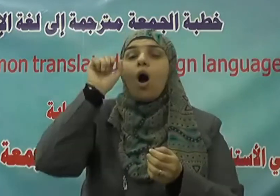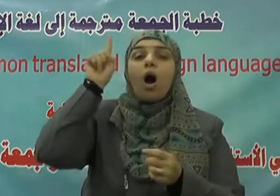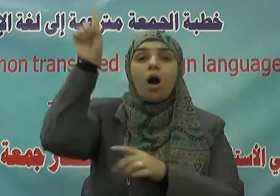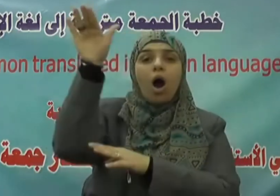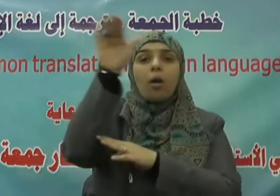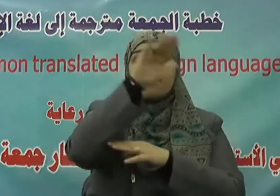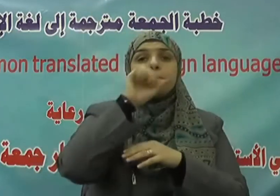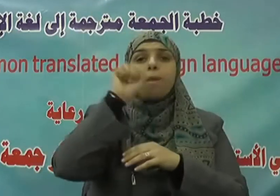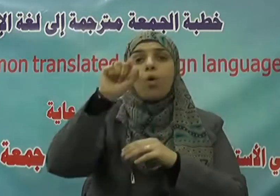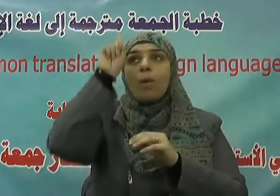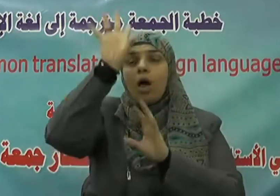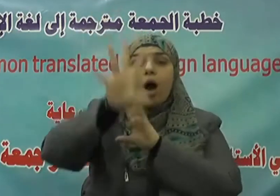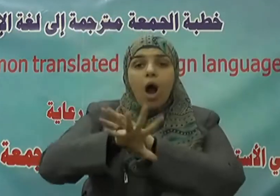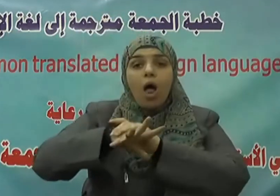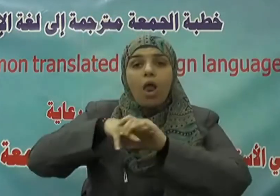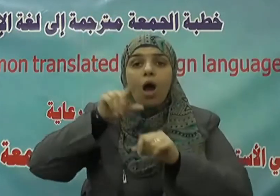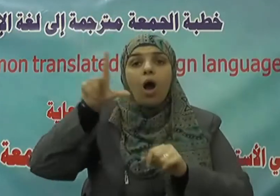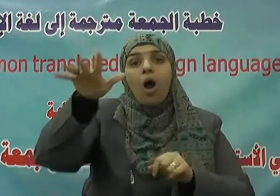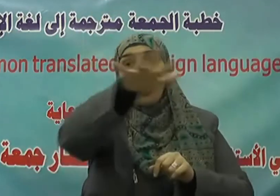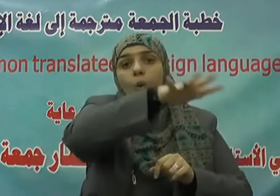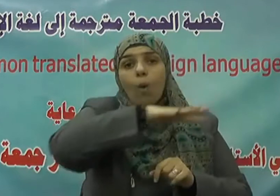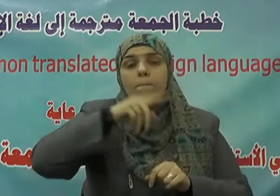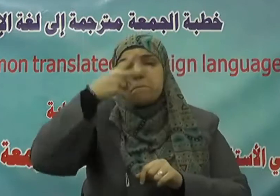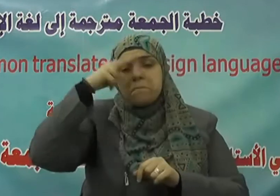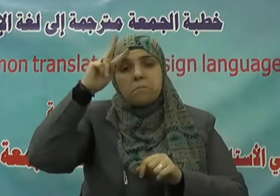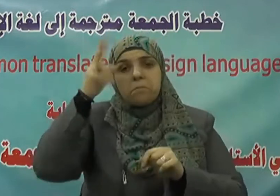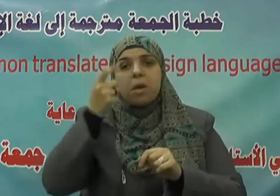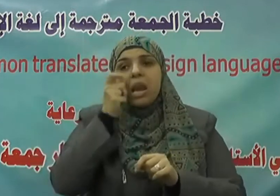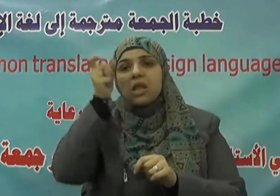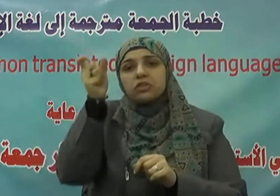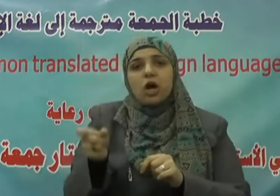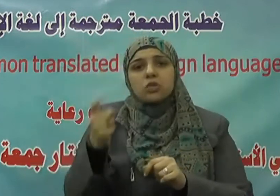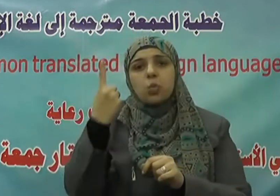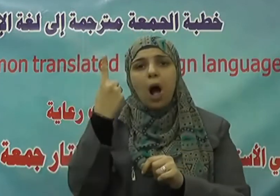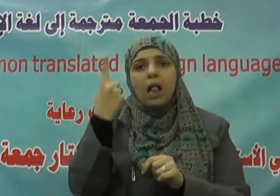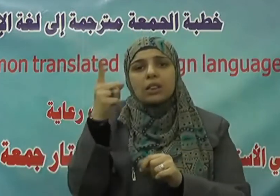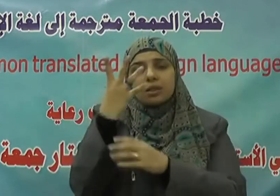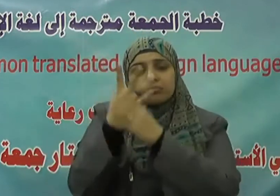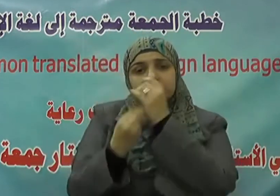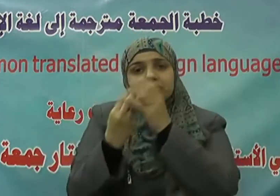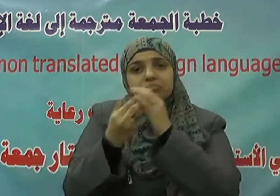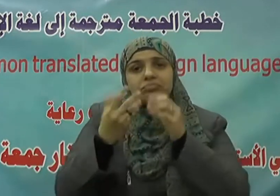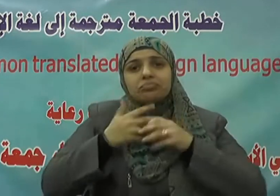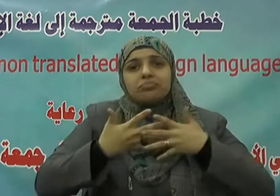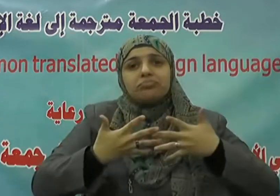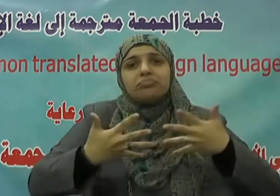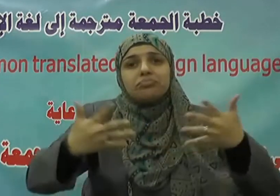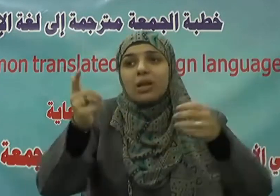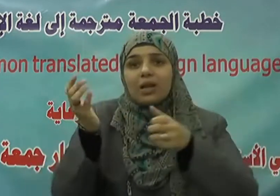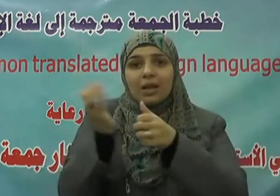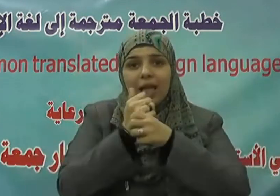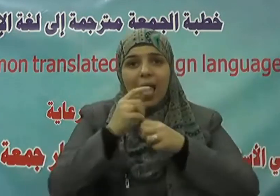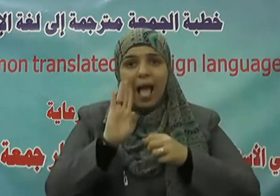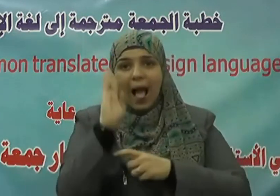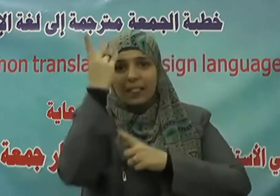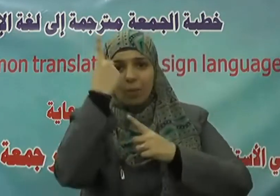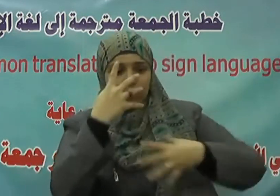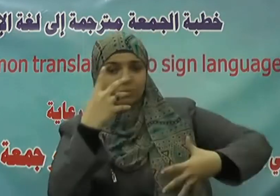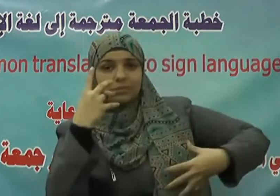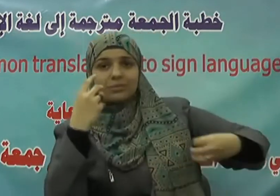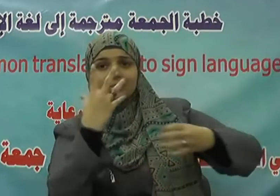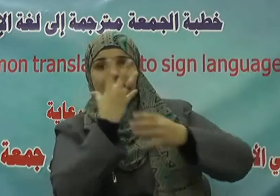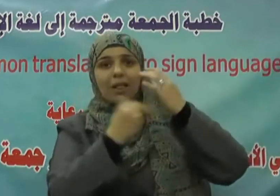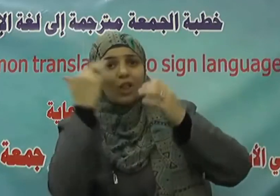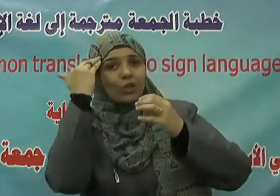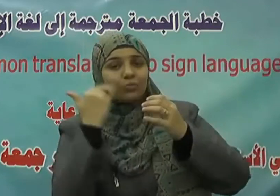خلقكم من نفس واحدة وخلق منها زوجها وبث